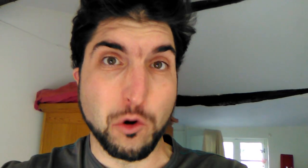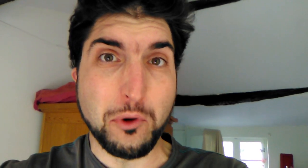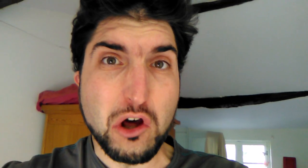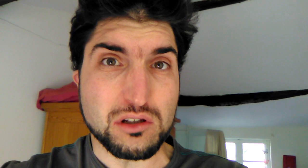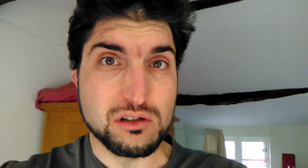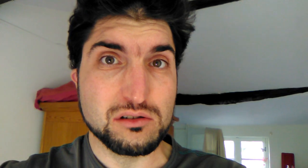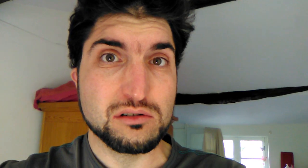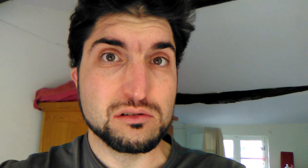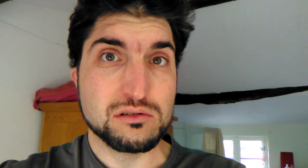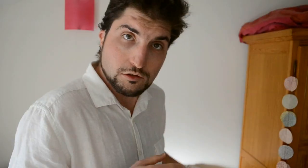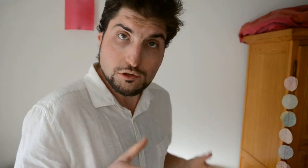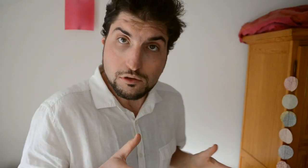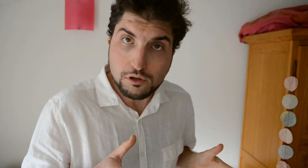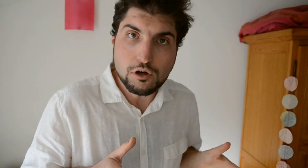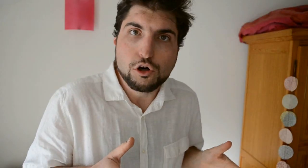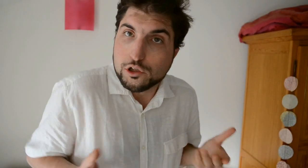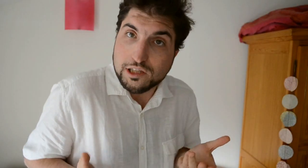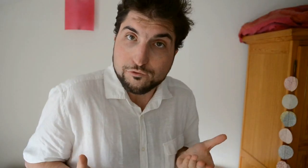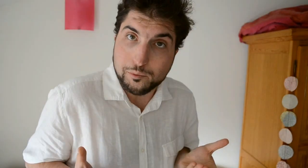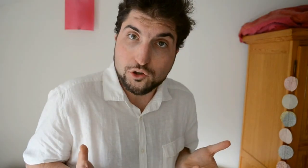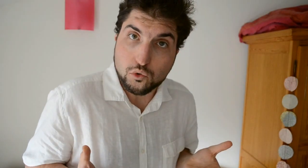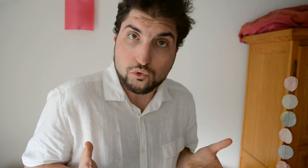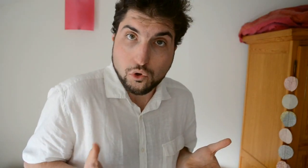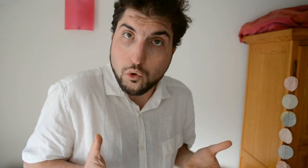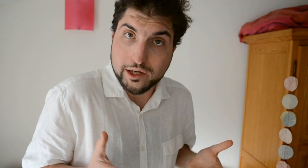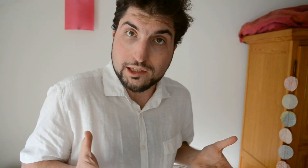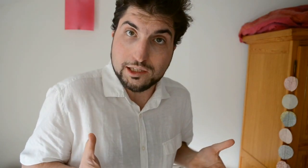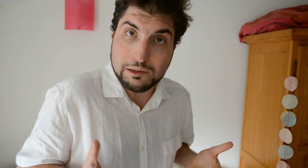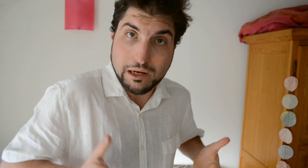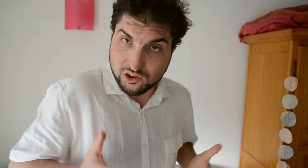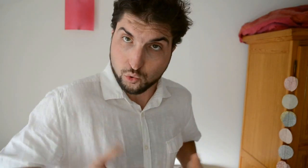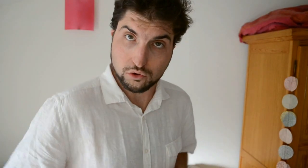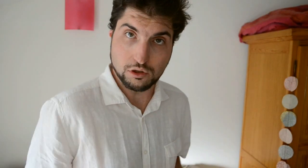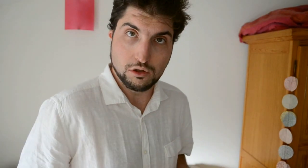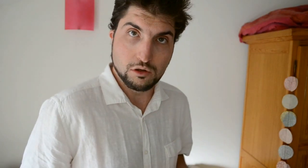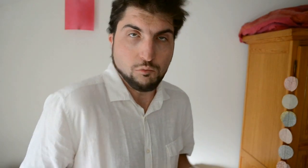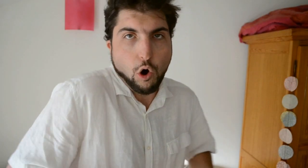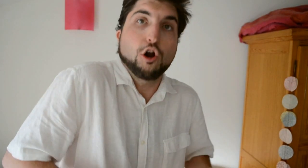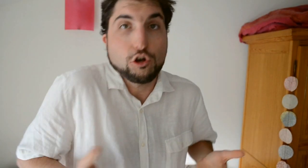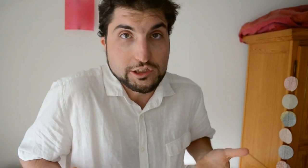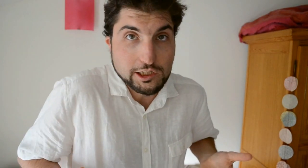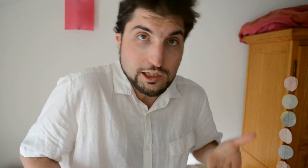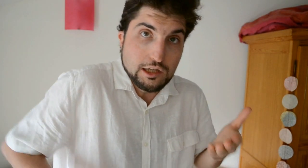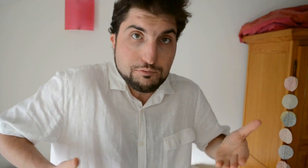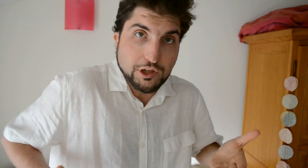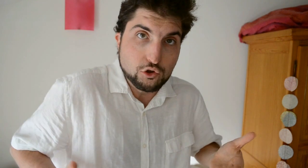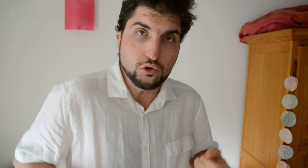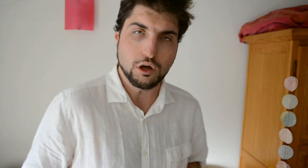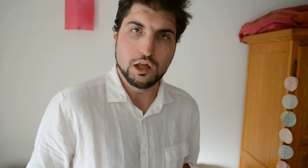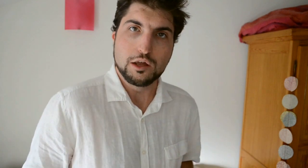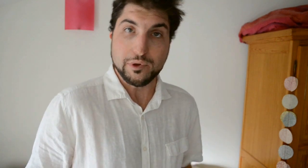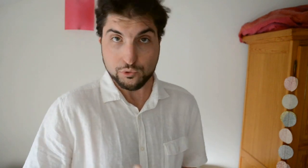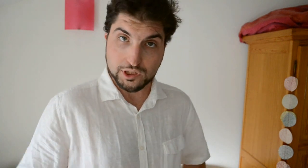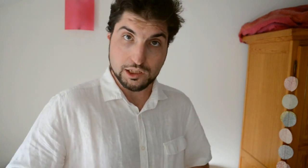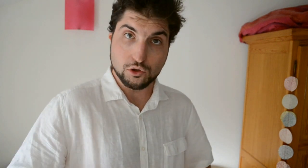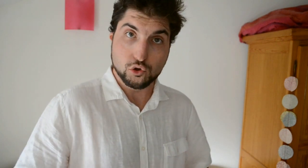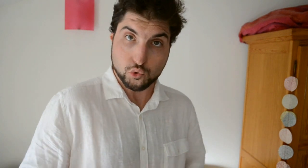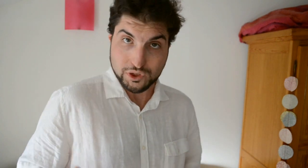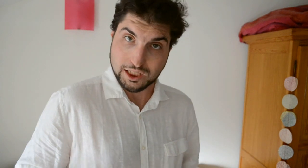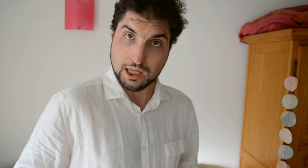comprendre. Non, non, les informations seront accessibles à tous, en langue des signes bien sûr, mais aussi sous-titrée,